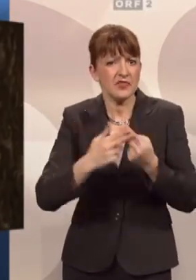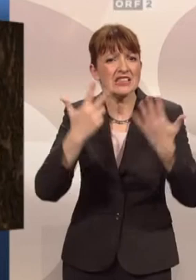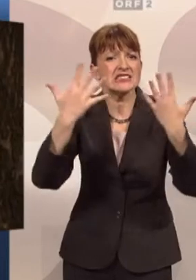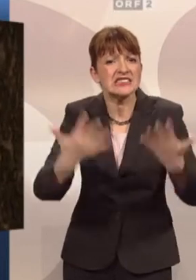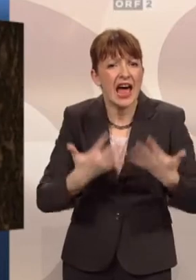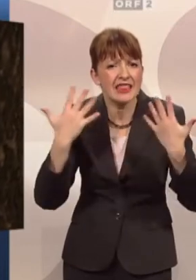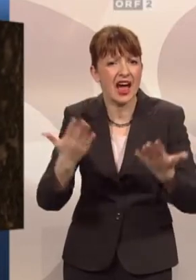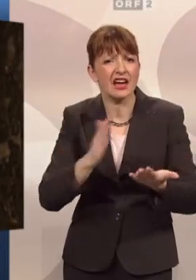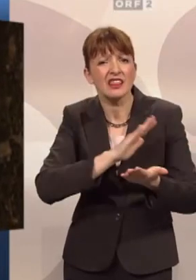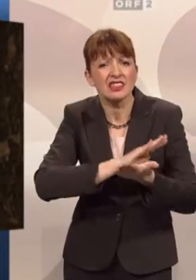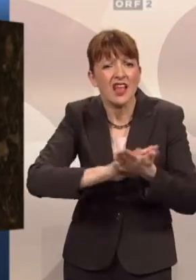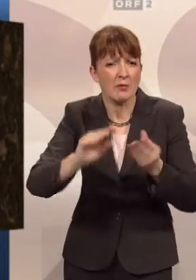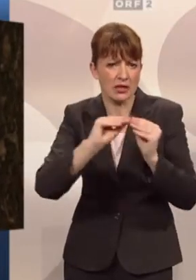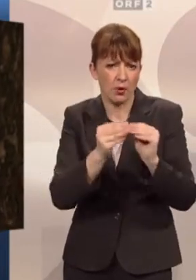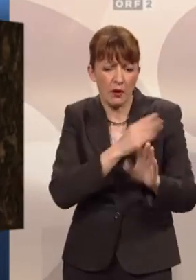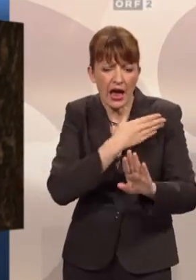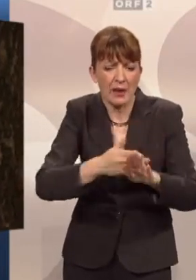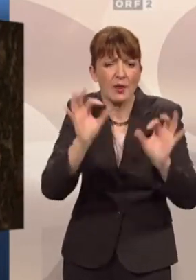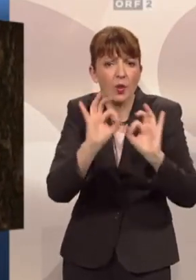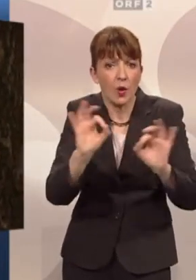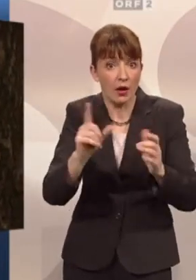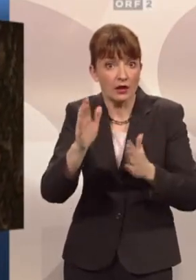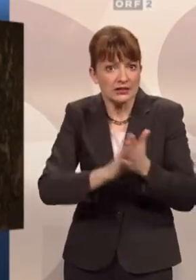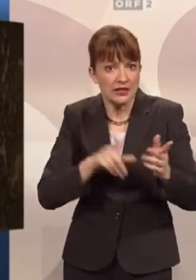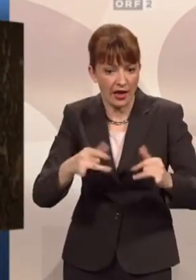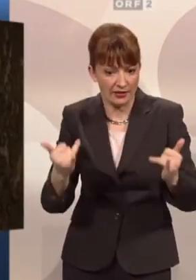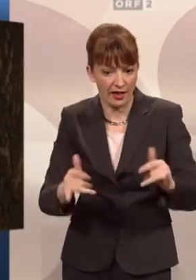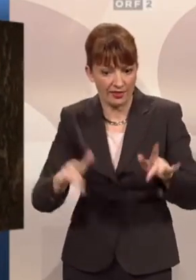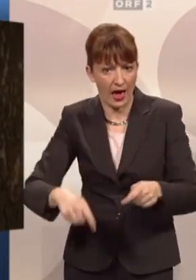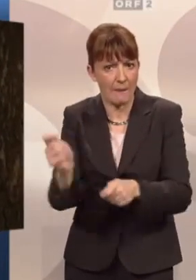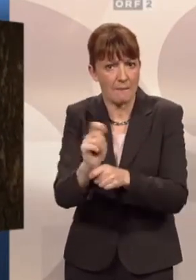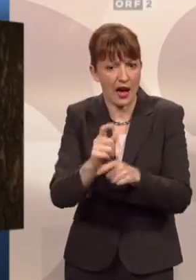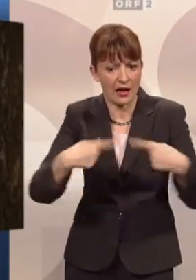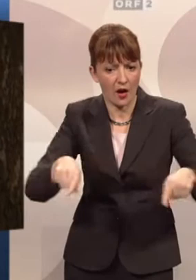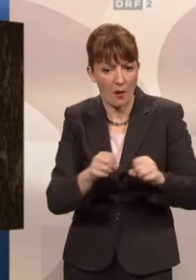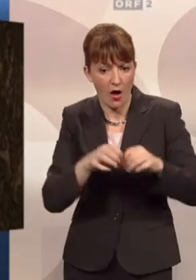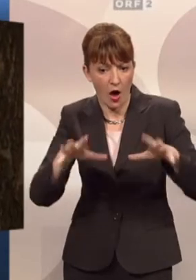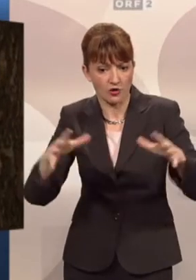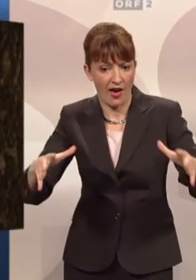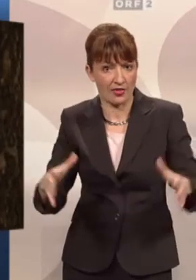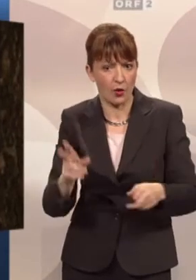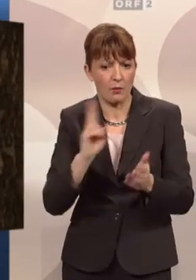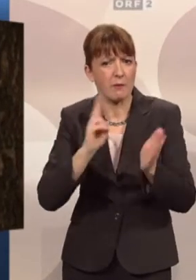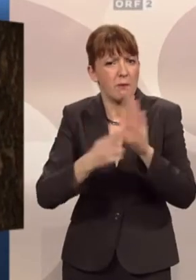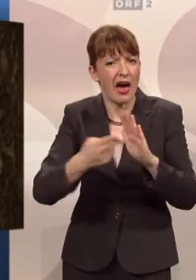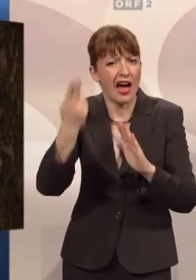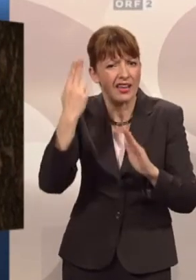nie was gewesen, gar nichts. Aber seitdem jetzt das natürlich mit der Parkraumausweitung, Parkbiedelausweitung ist und so, ja,